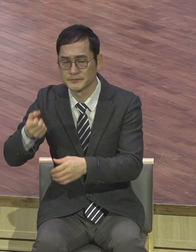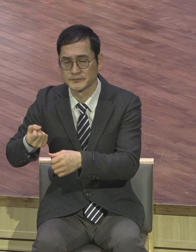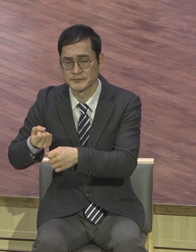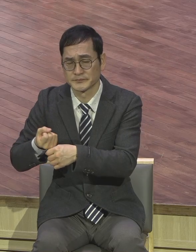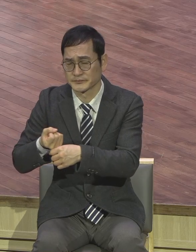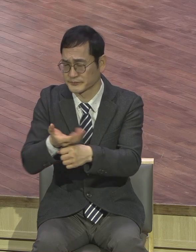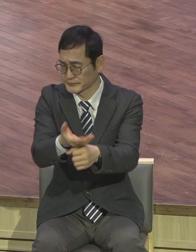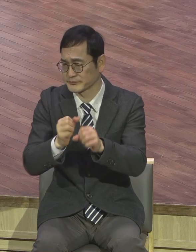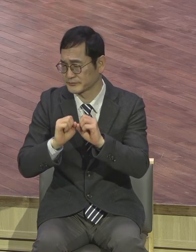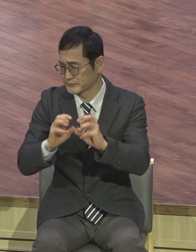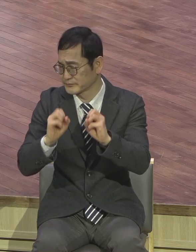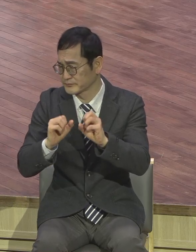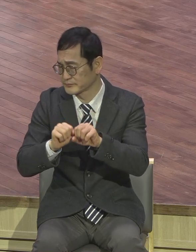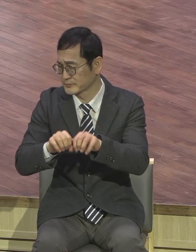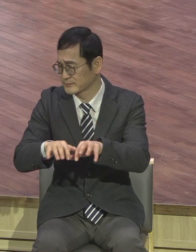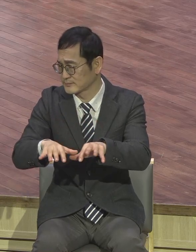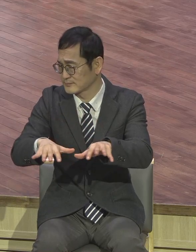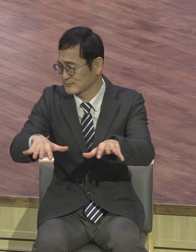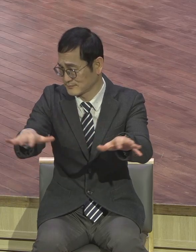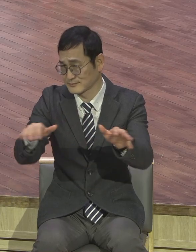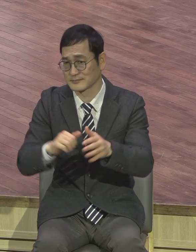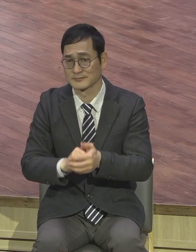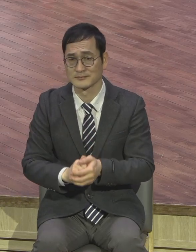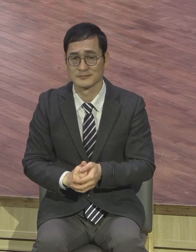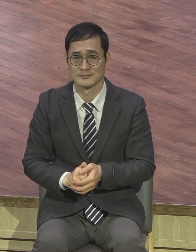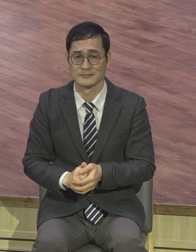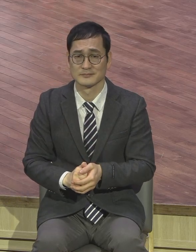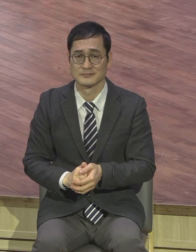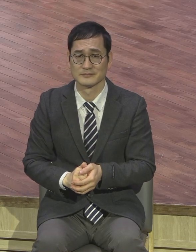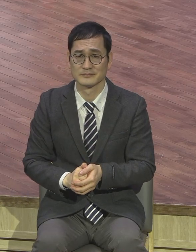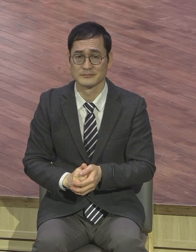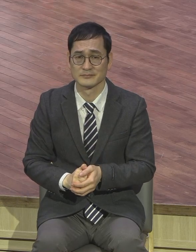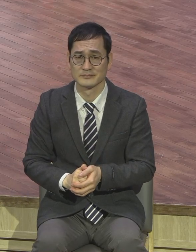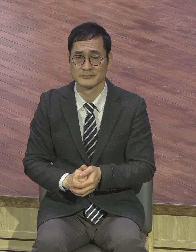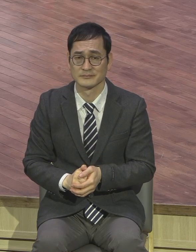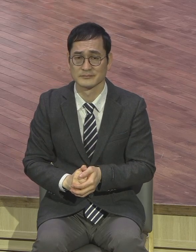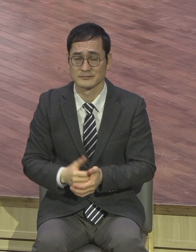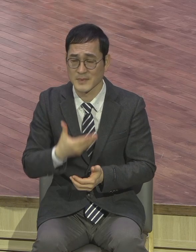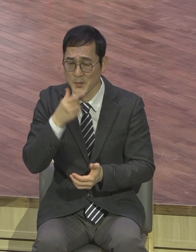자랑하는 모습들 잠잠잠잠. 자라가야 돼요. 신앙이. 나 장로인데